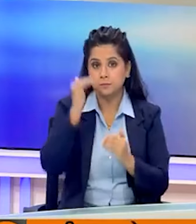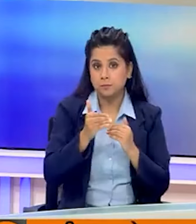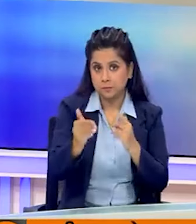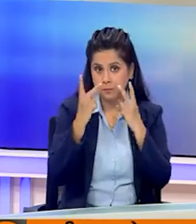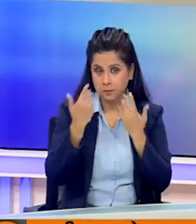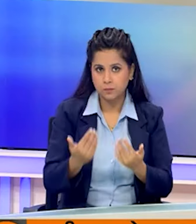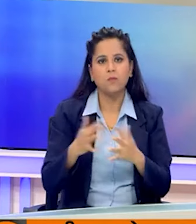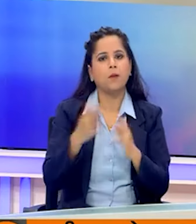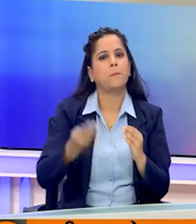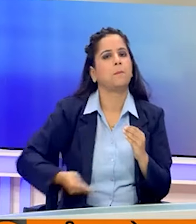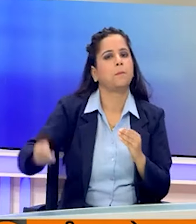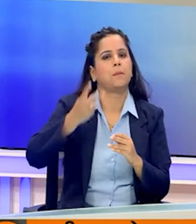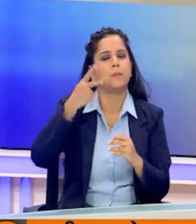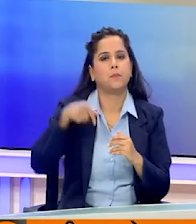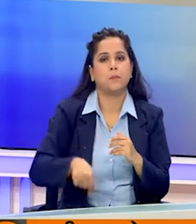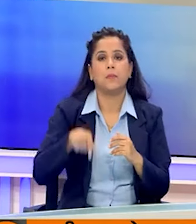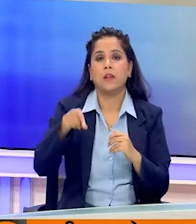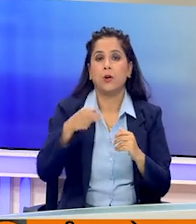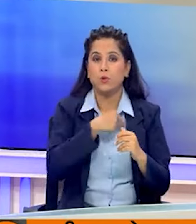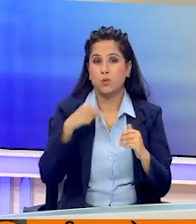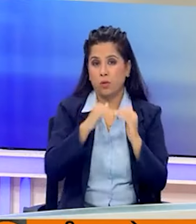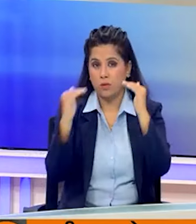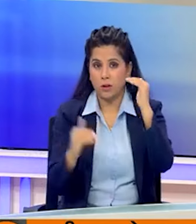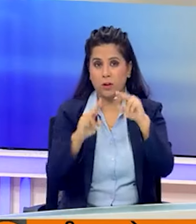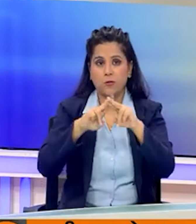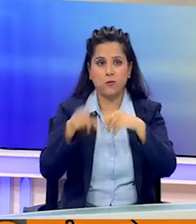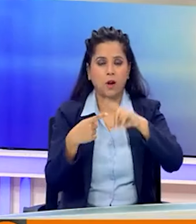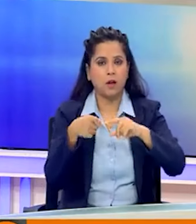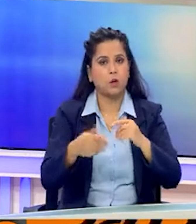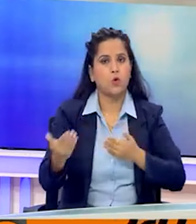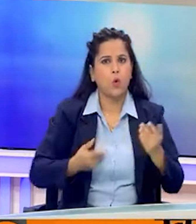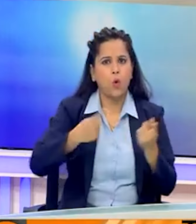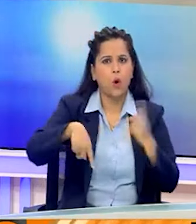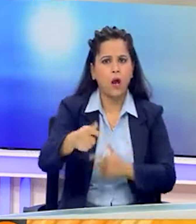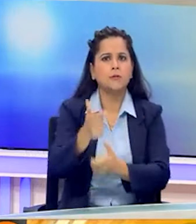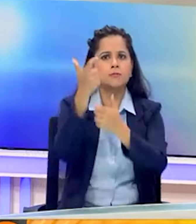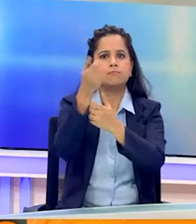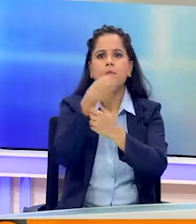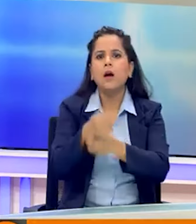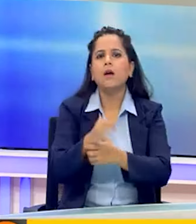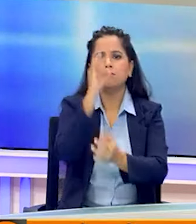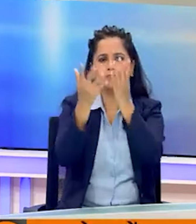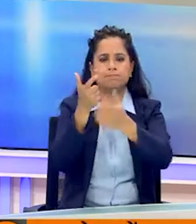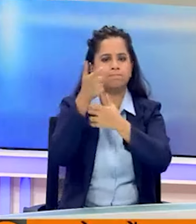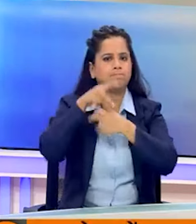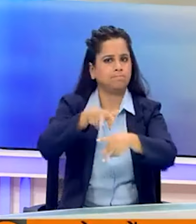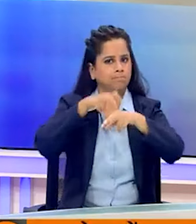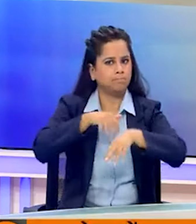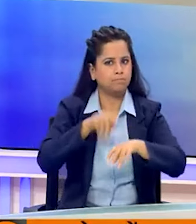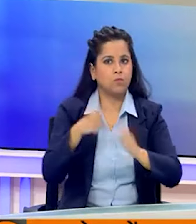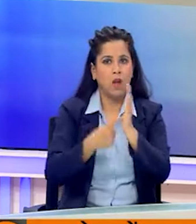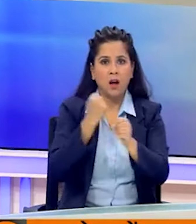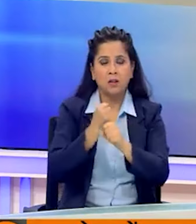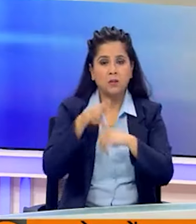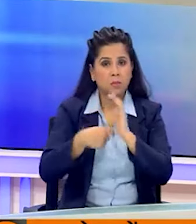आगे बढ़ते हुए बाद अब पश्चिब मंगाल की जहां जूनियर डॉक्टर्स फ्रंट ने कोलकाता में मशाल रैली निकाली। आरजीकर में डॉक्टर के साथ